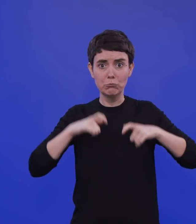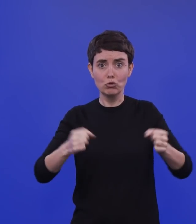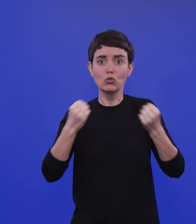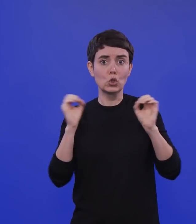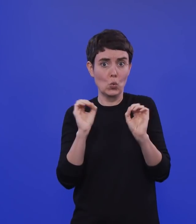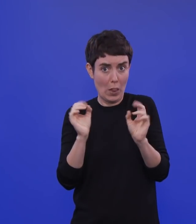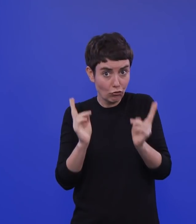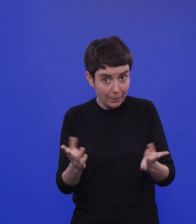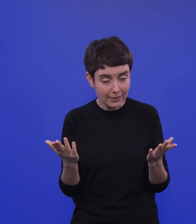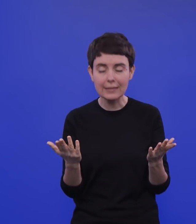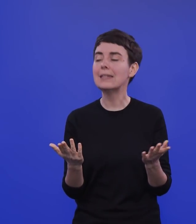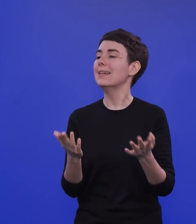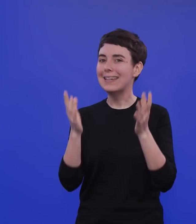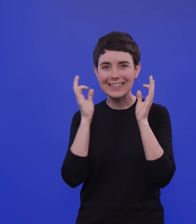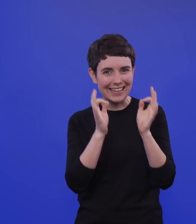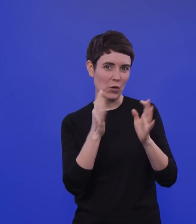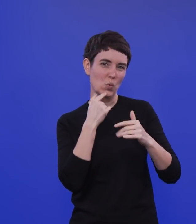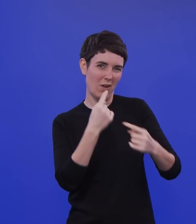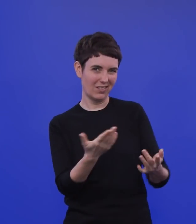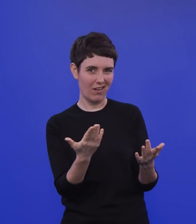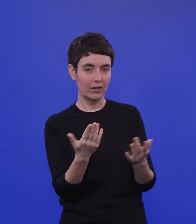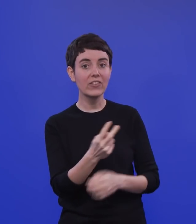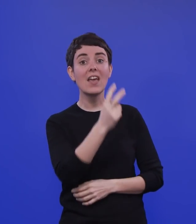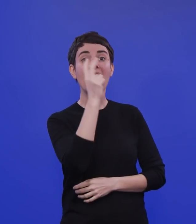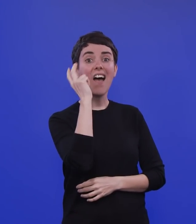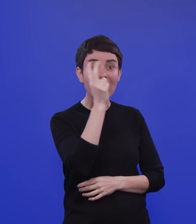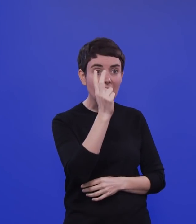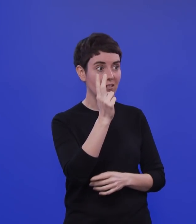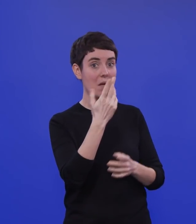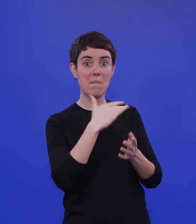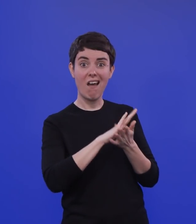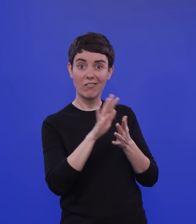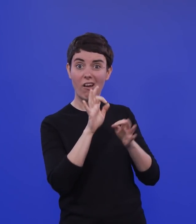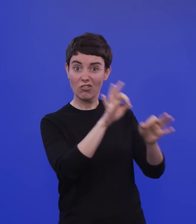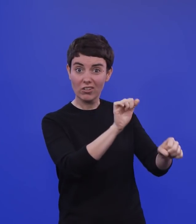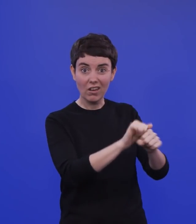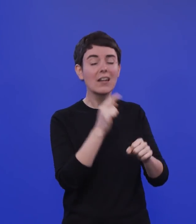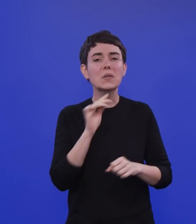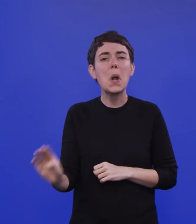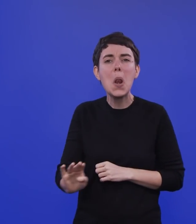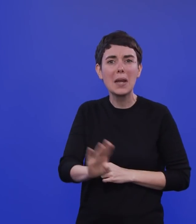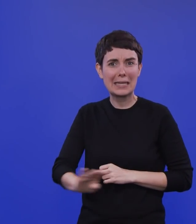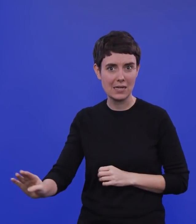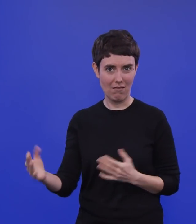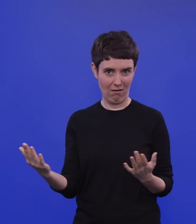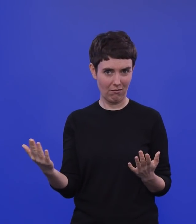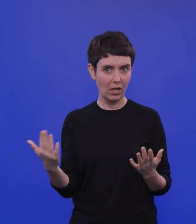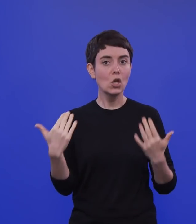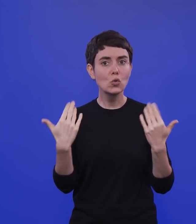ein bisschen mehr empfänglich sind als die jüngsten Kinder. Und das ist also, je nach Lesart der Daten, man